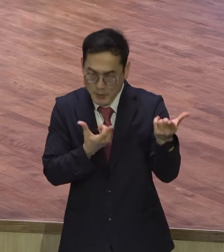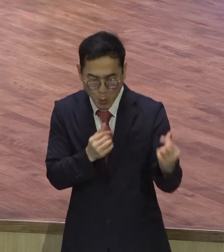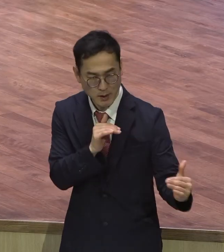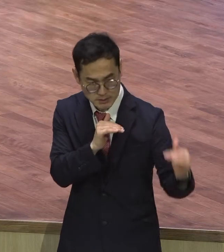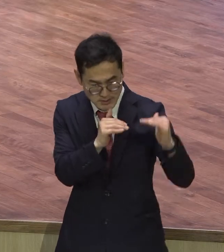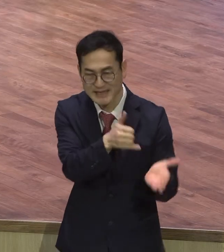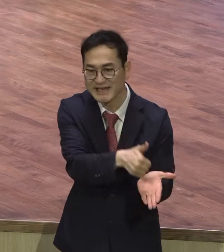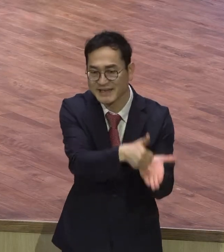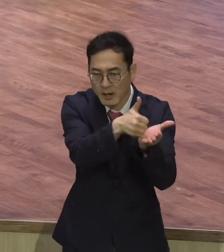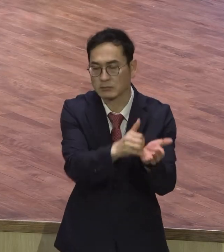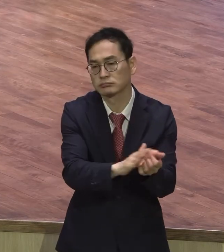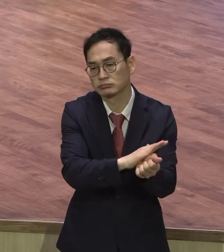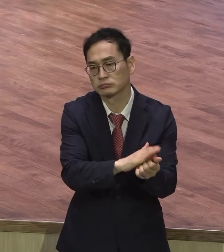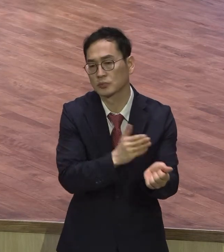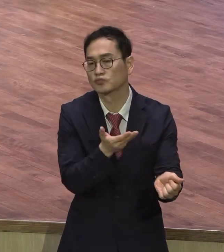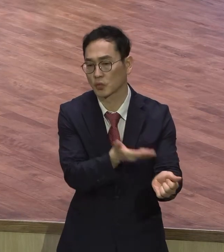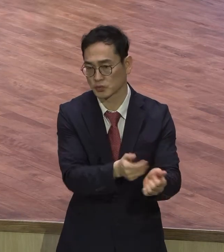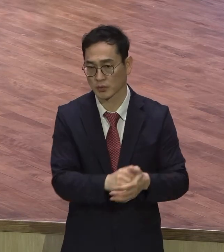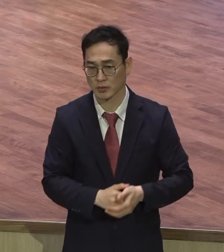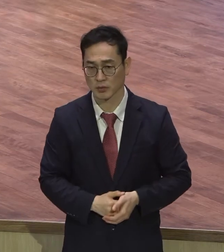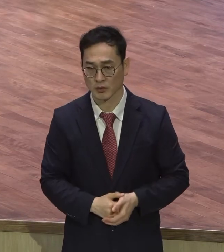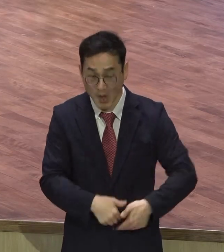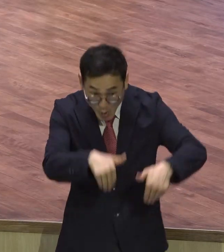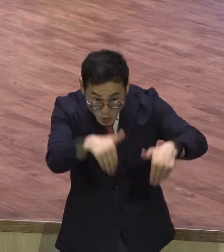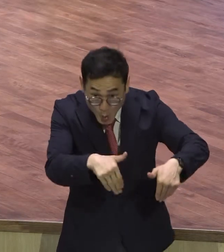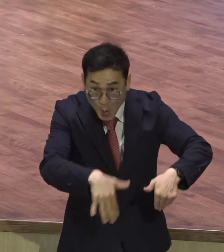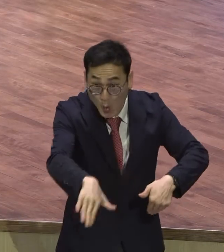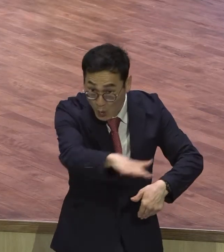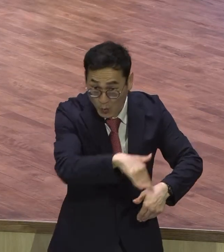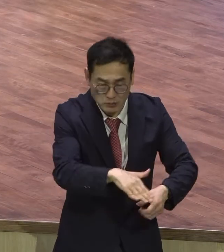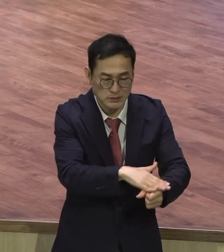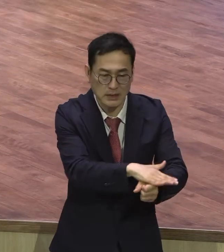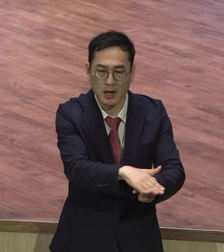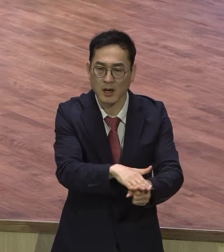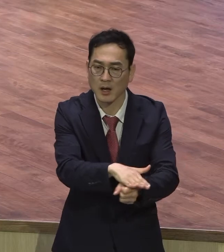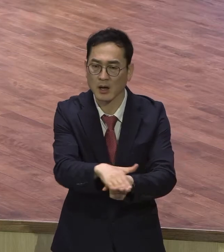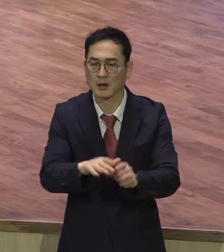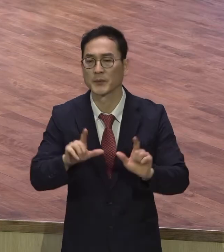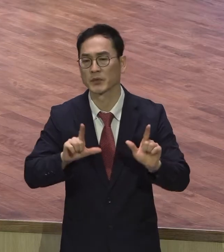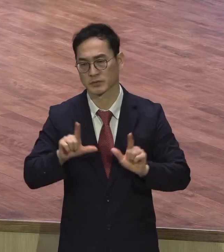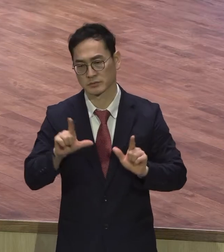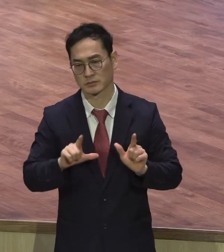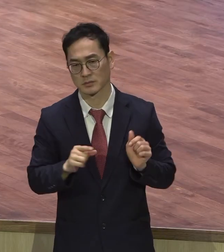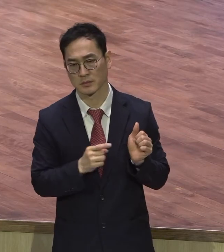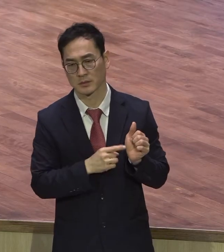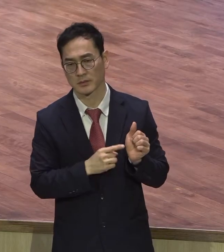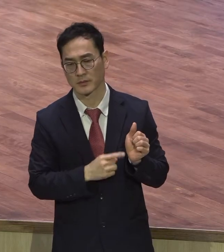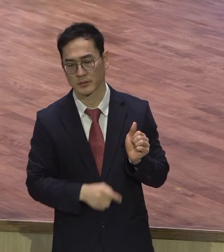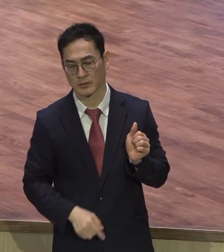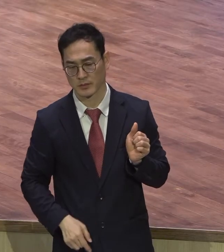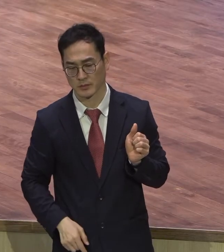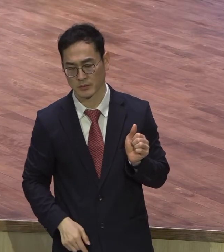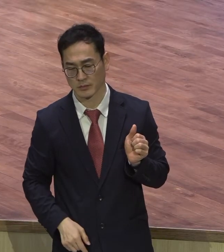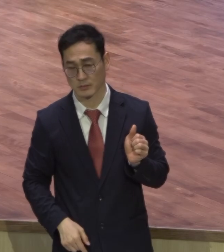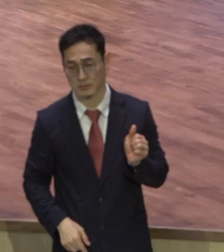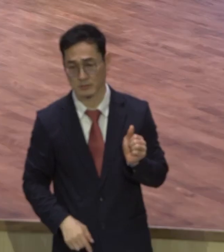식민지 백성들을 사랑으로 돌아보는 이 인격체. 식민지. 뭐 자기가 대빵인데 뭐